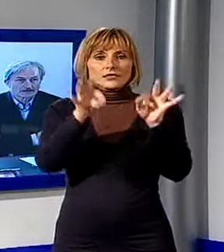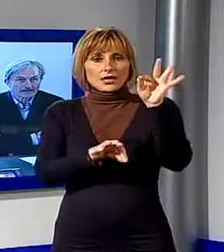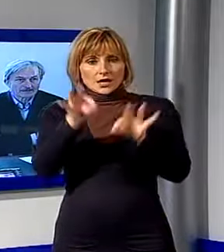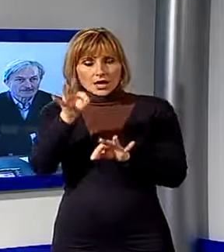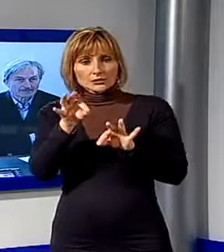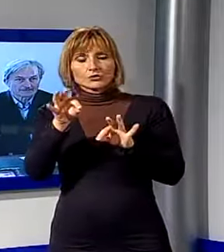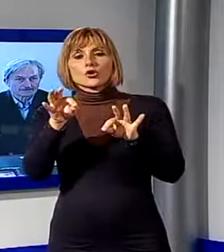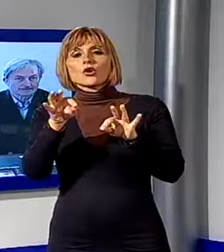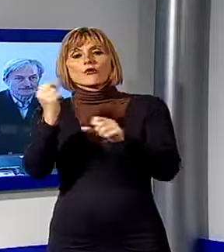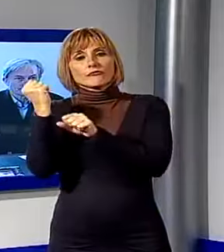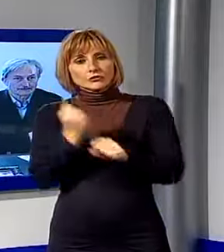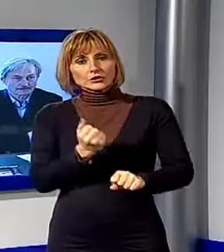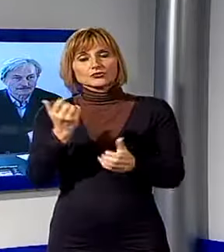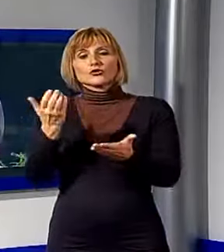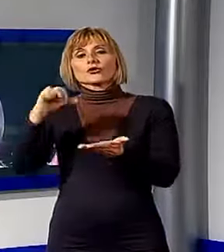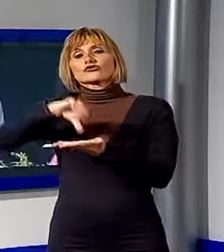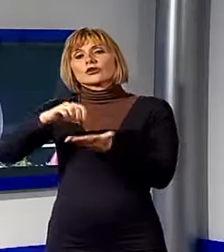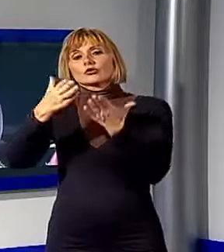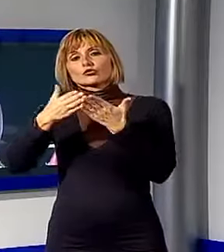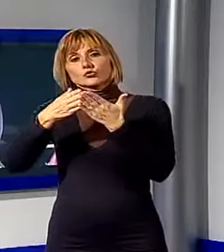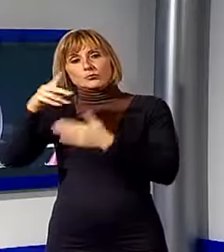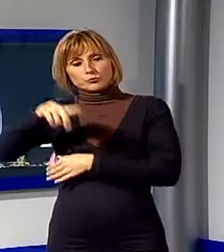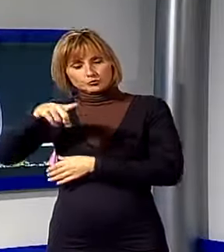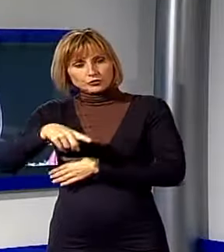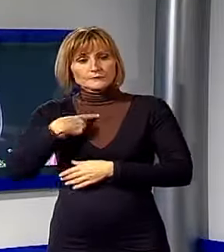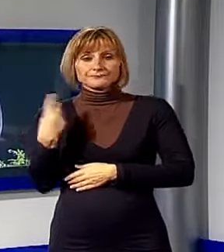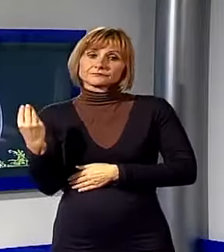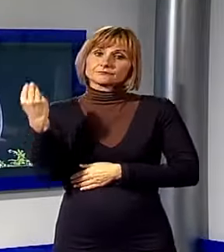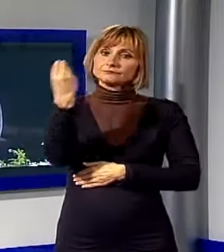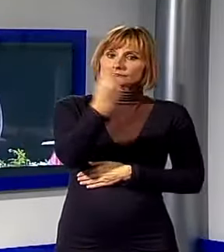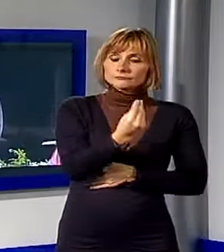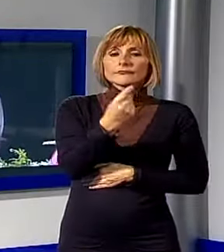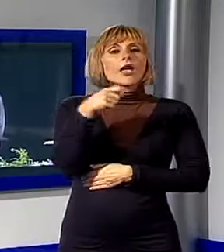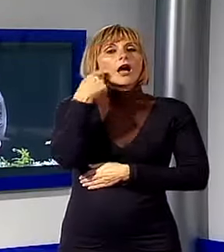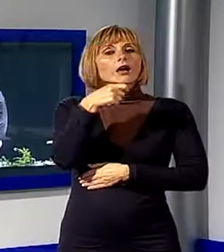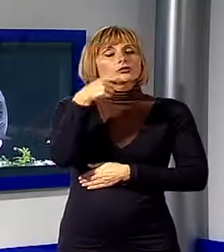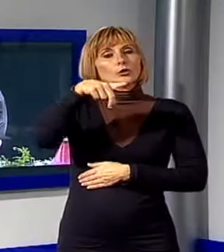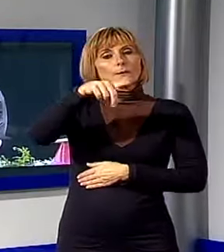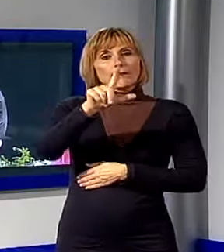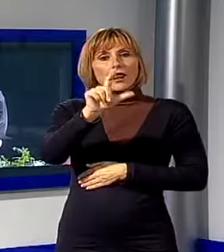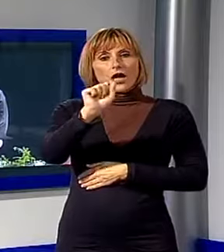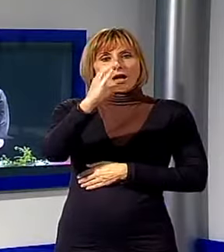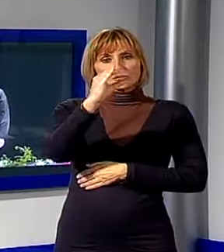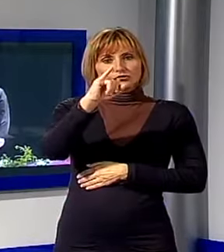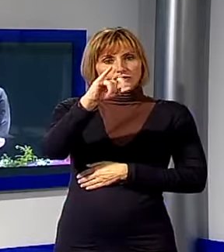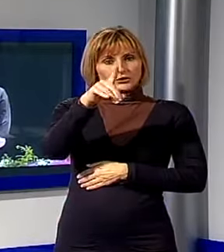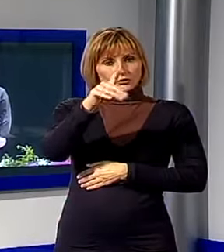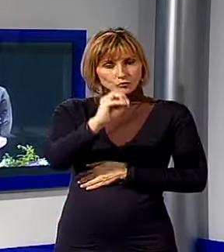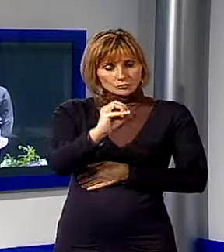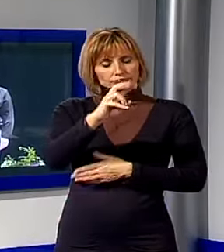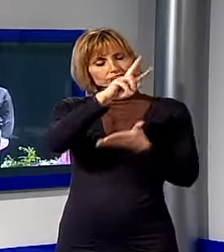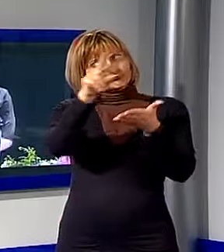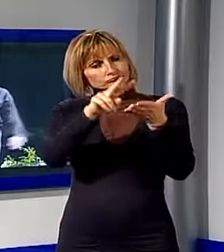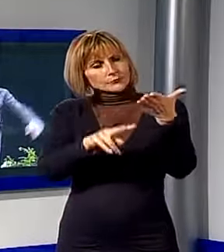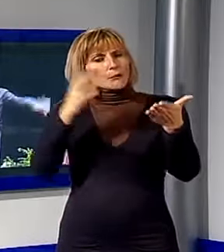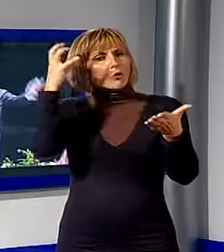Puccini. Sul palco del Giglio a dar voce al maestro sarà l'attore Michele Placido che interpreterà le lettere scritte dal compositore tra il